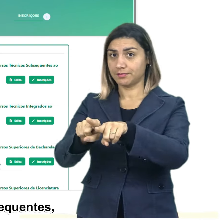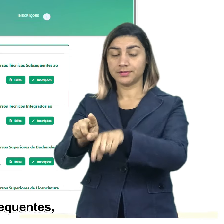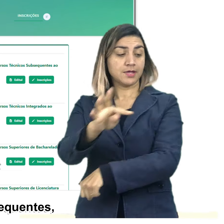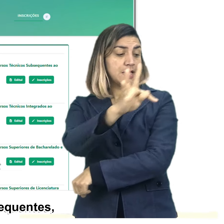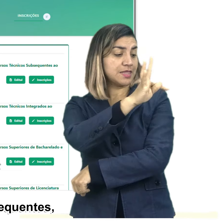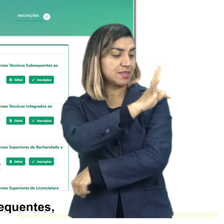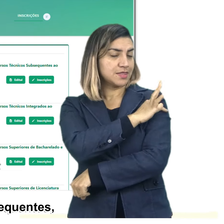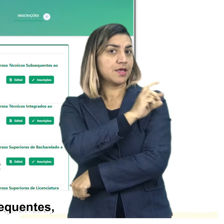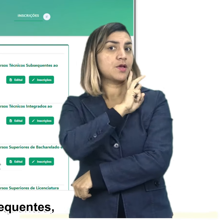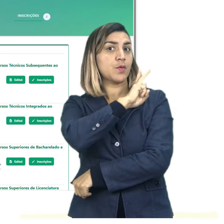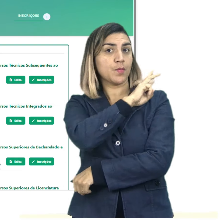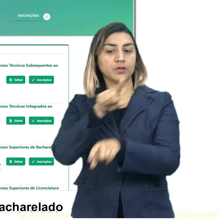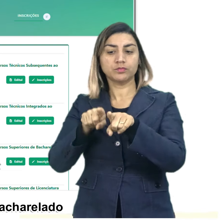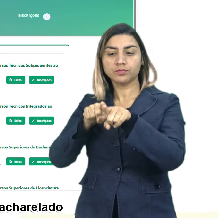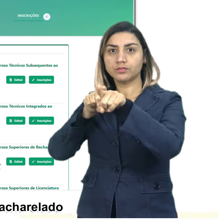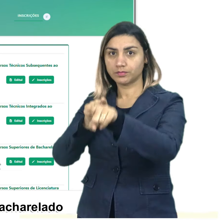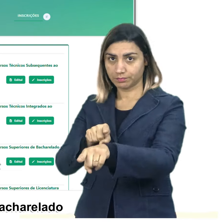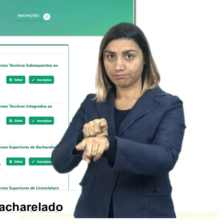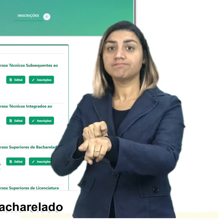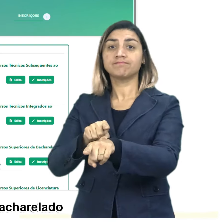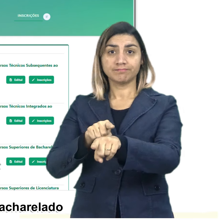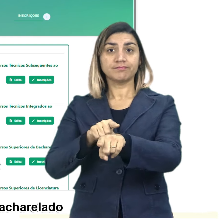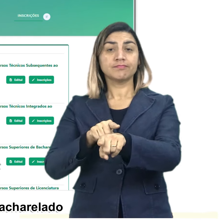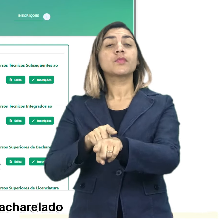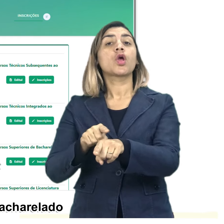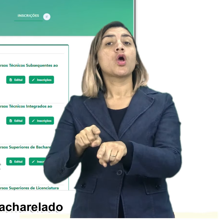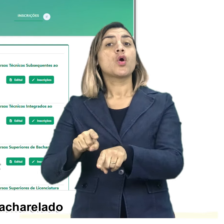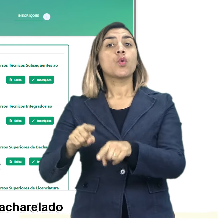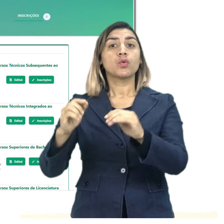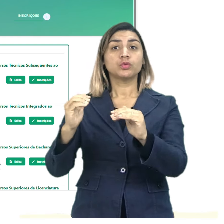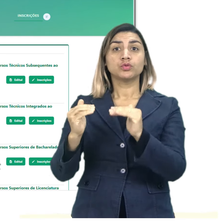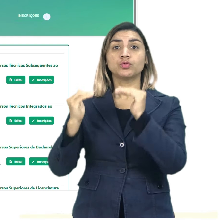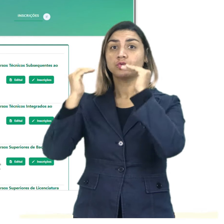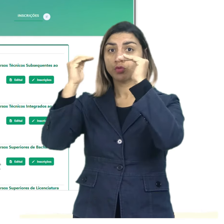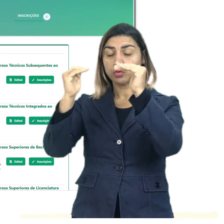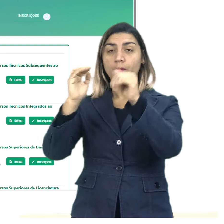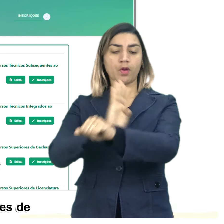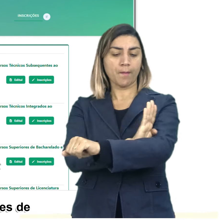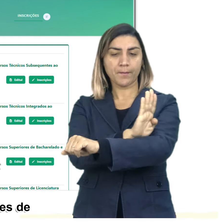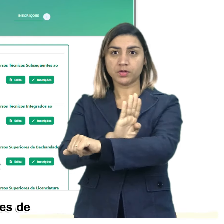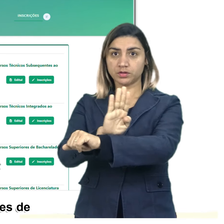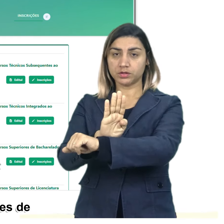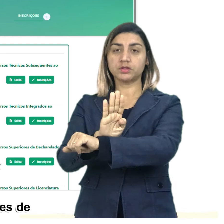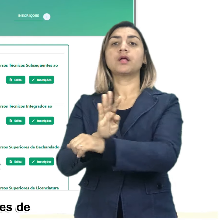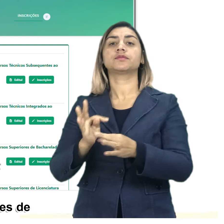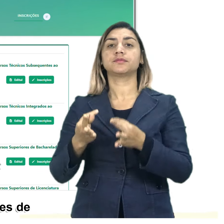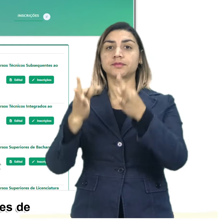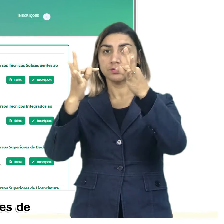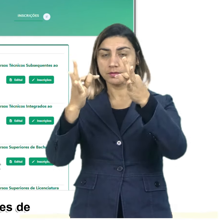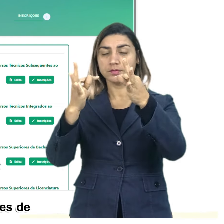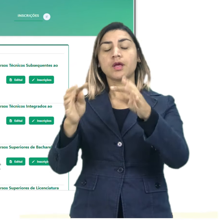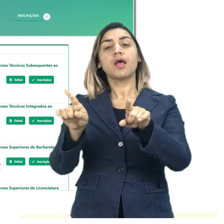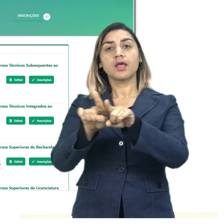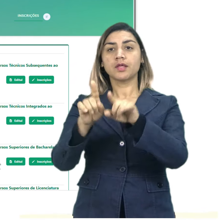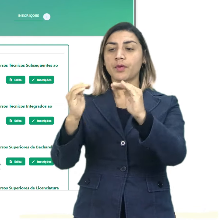técnicos subsequentes, um para os cursos superiores de bacharelado em tecnologia e um para os cursos